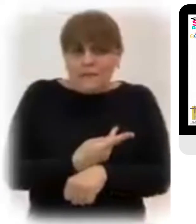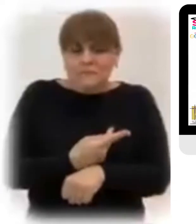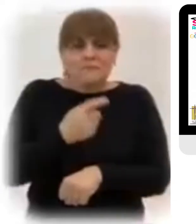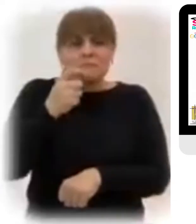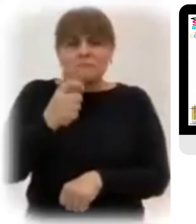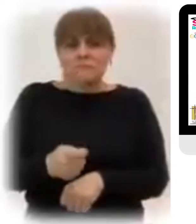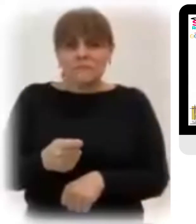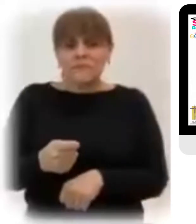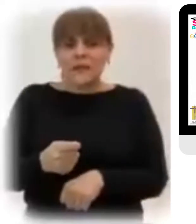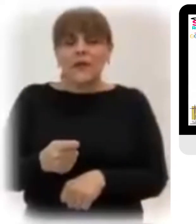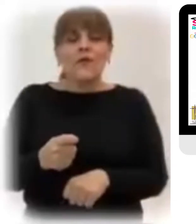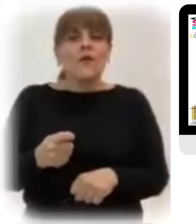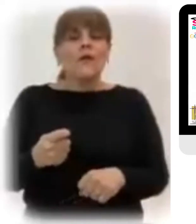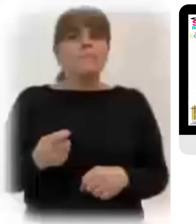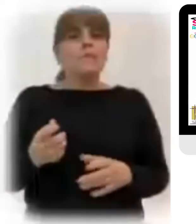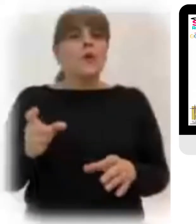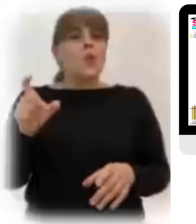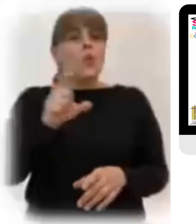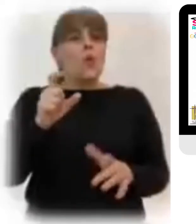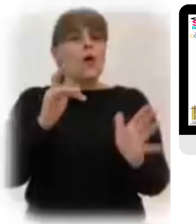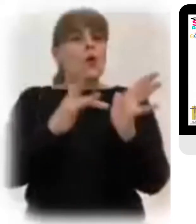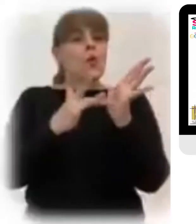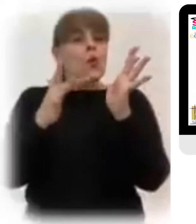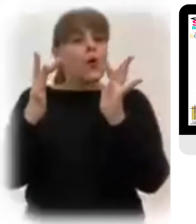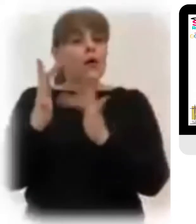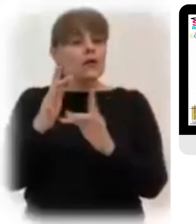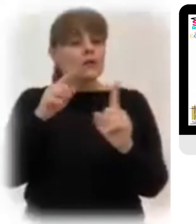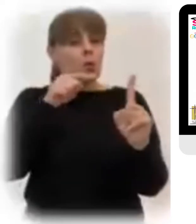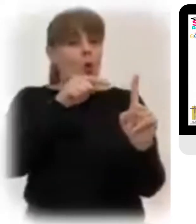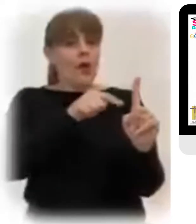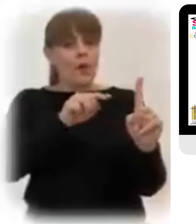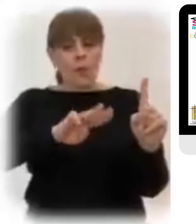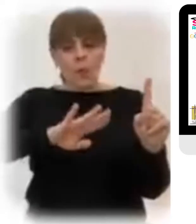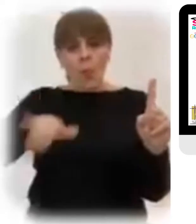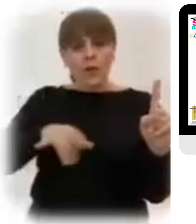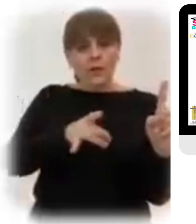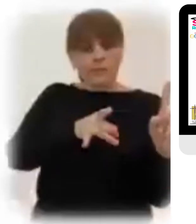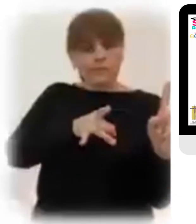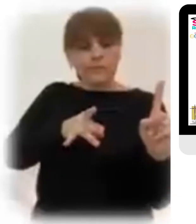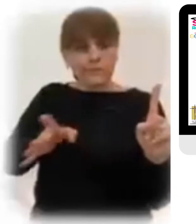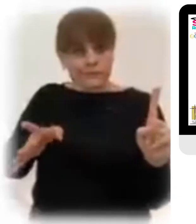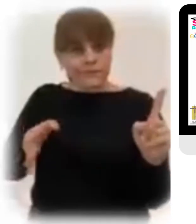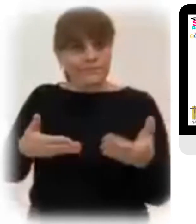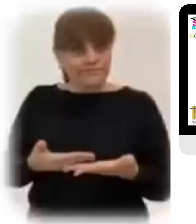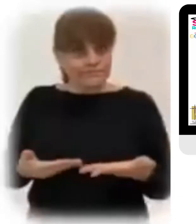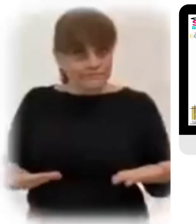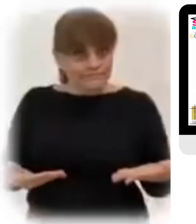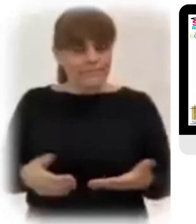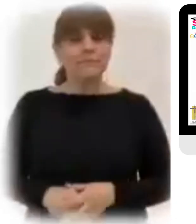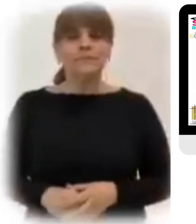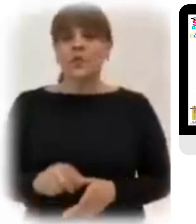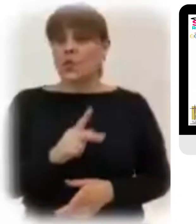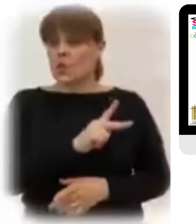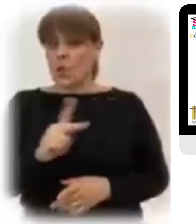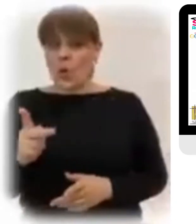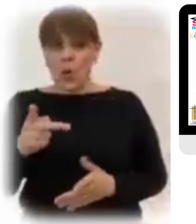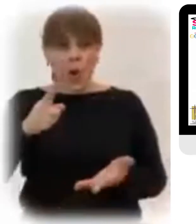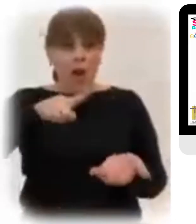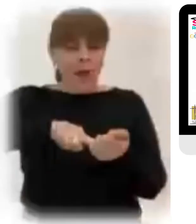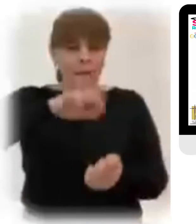conoce el momento íntimo y escondido En que Cristo vence a la muerte Todo es